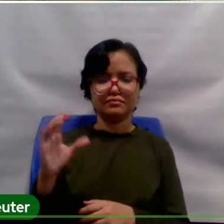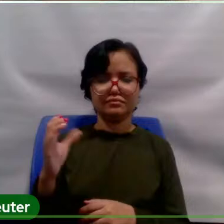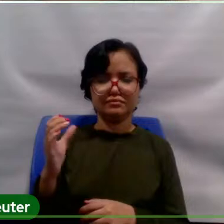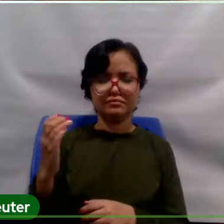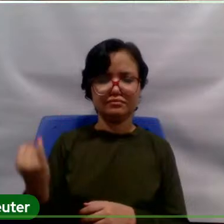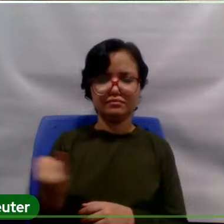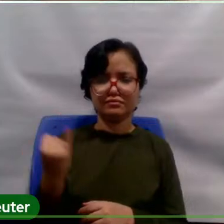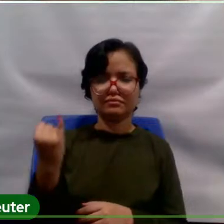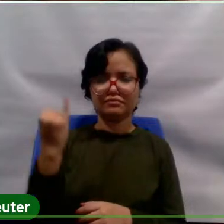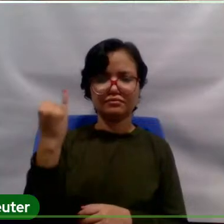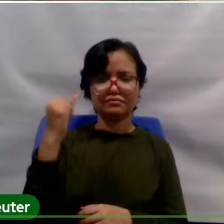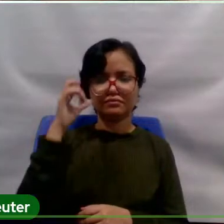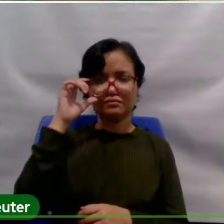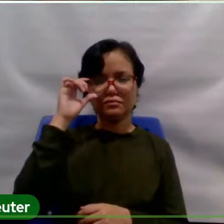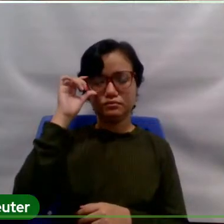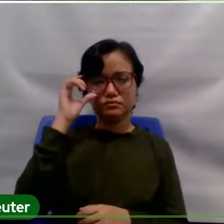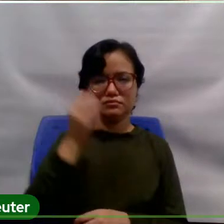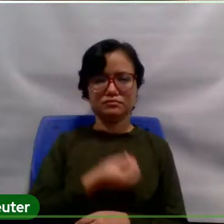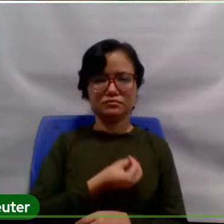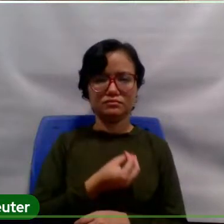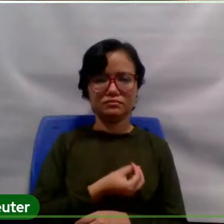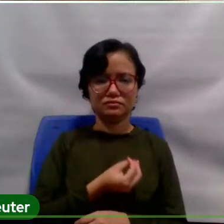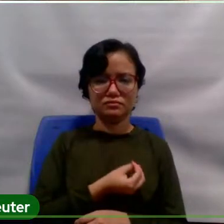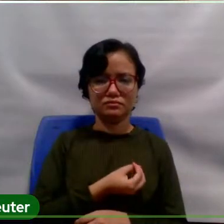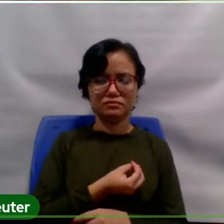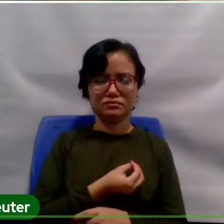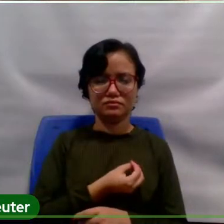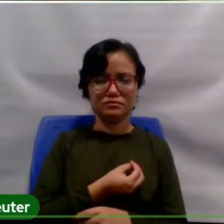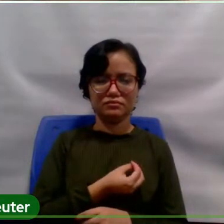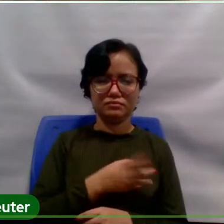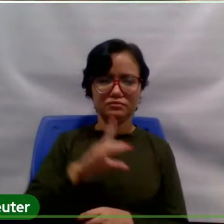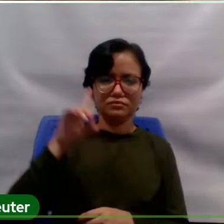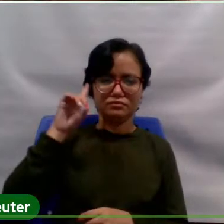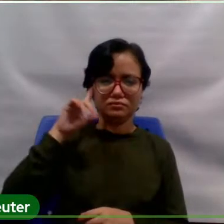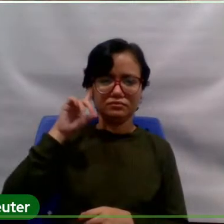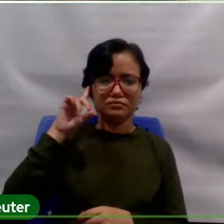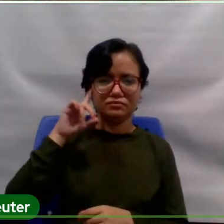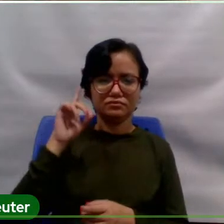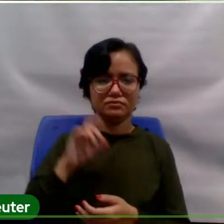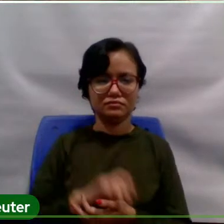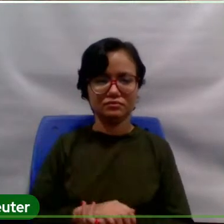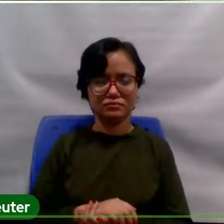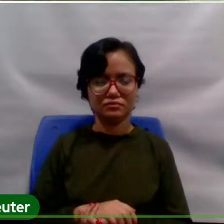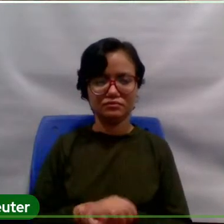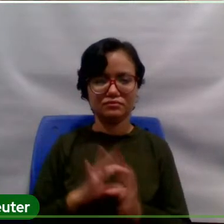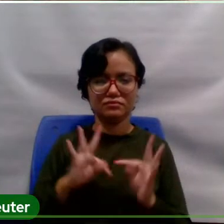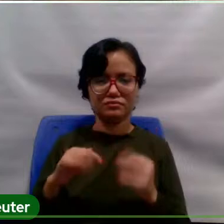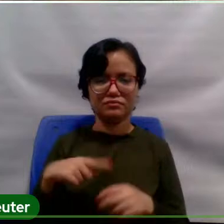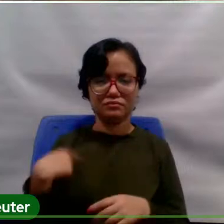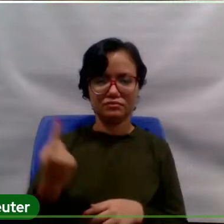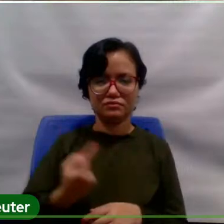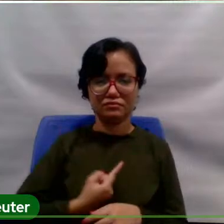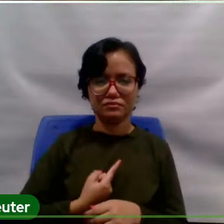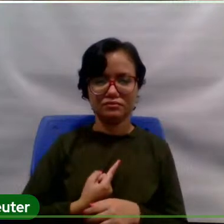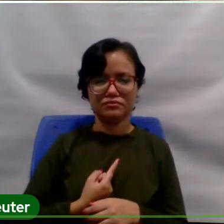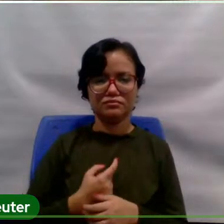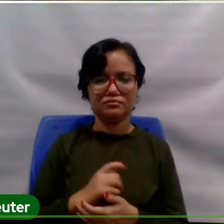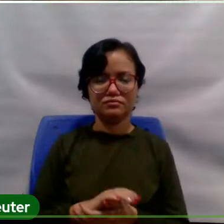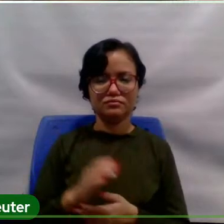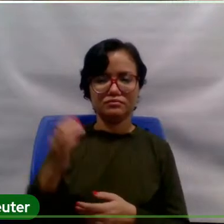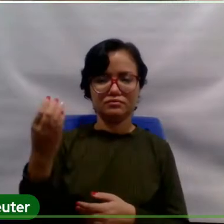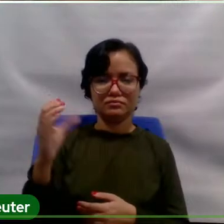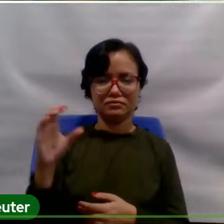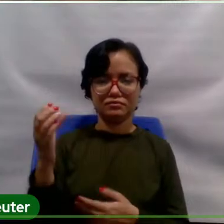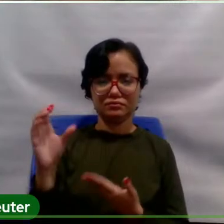importante na vida de todos nós. A ciência, ela nos traz